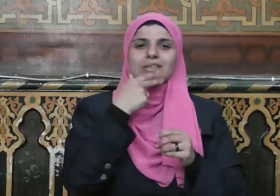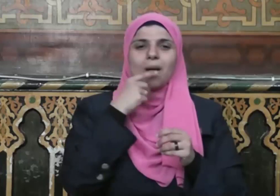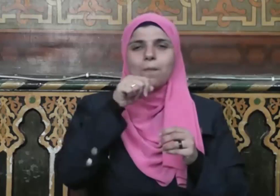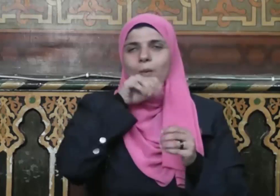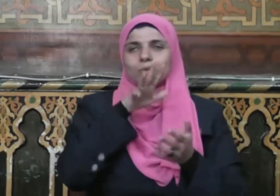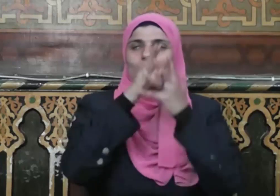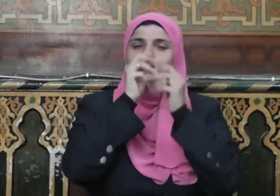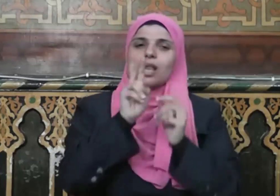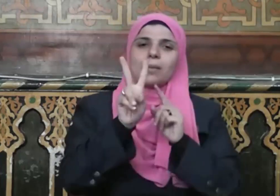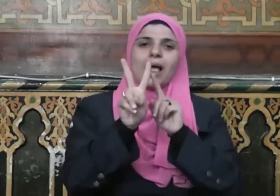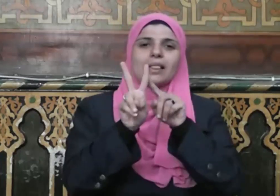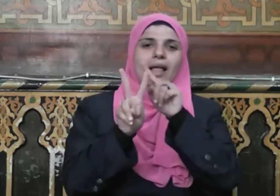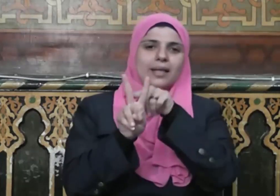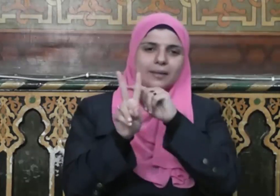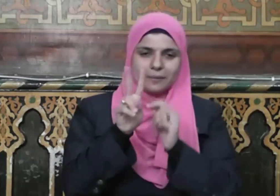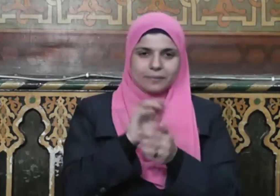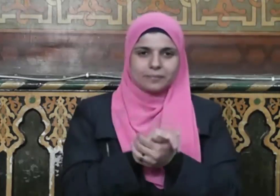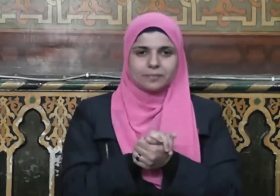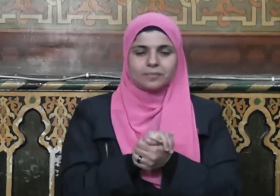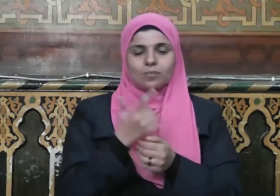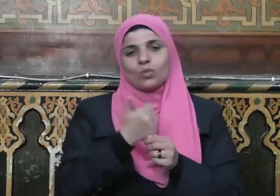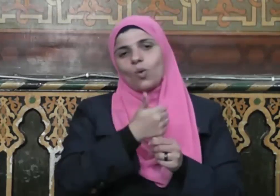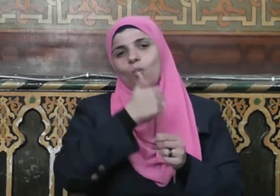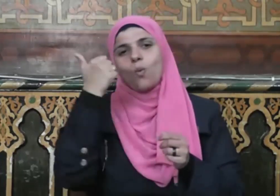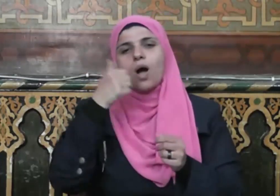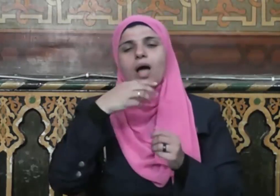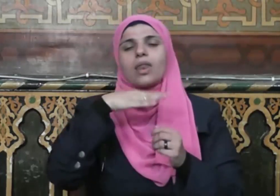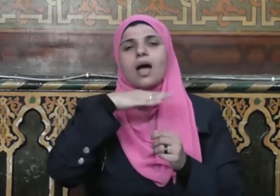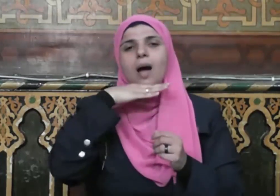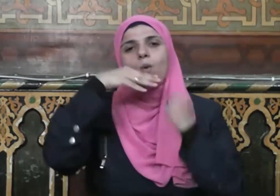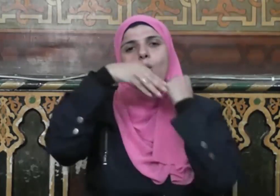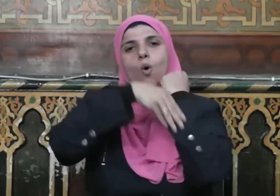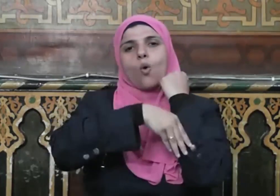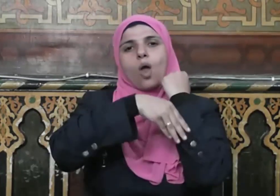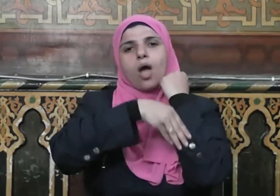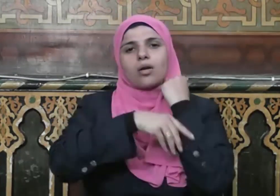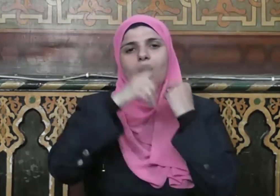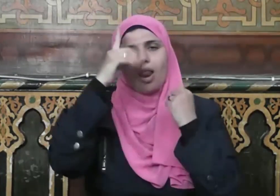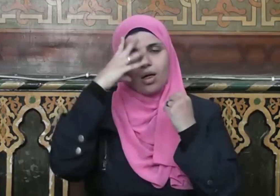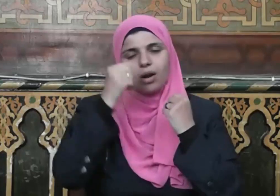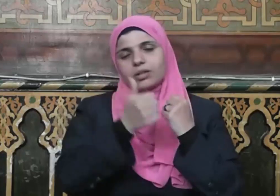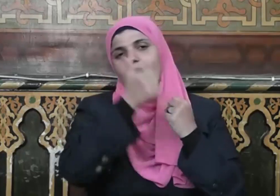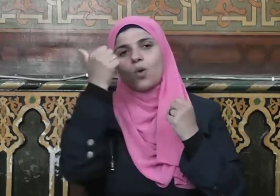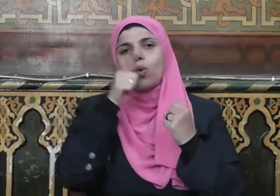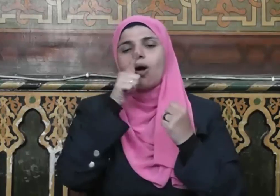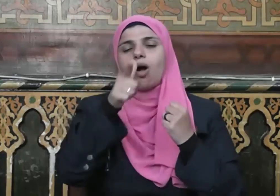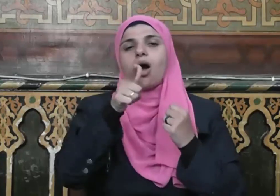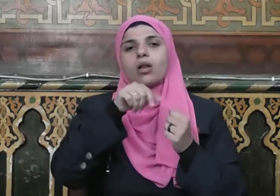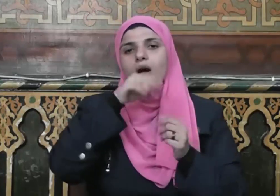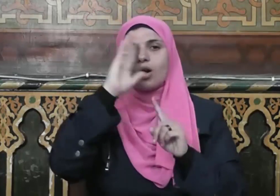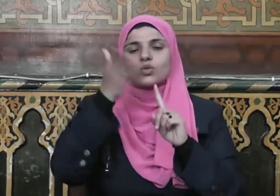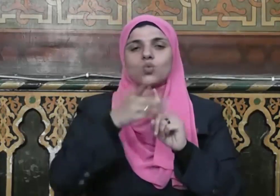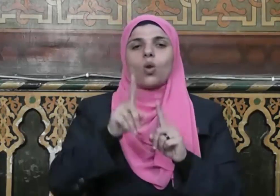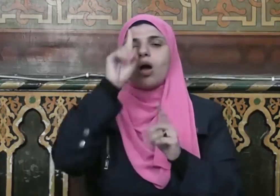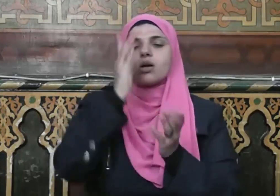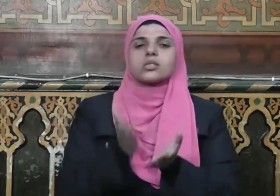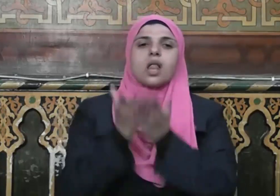بأصبعيه السبابة والوسطى وعن أبي هريرة رضي الله عنه قال قال رسول الله